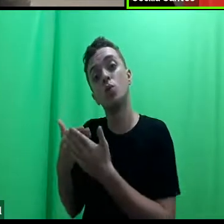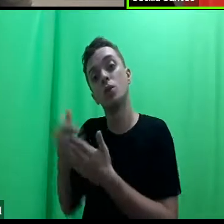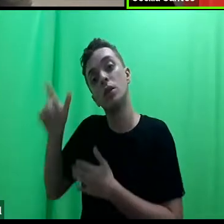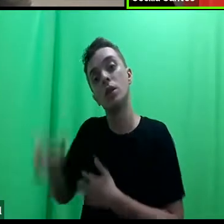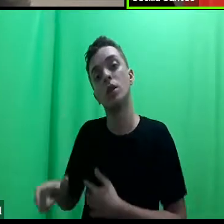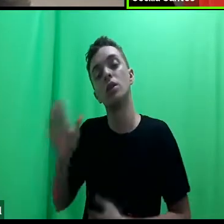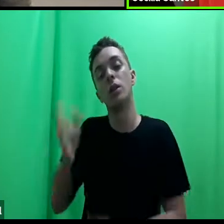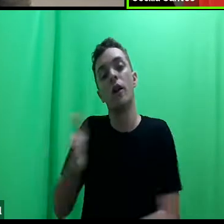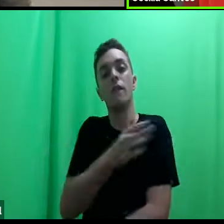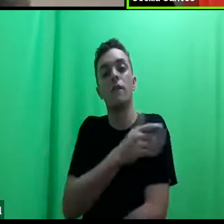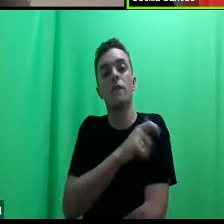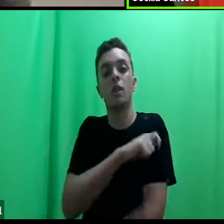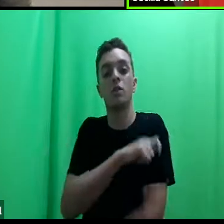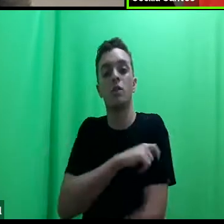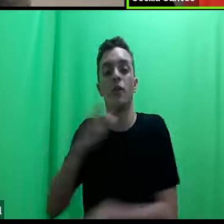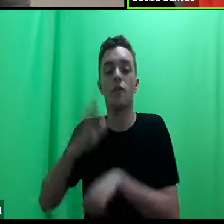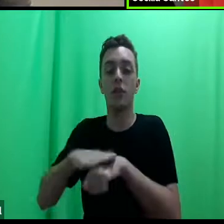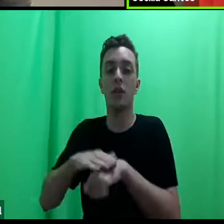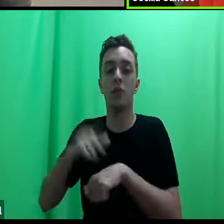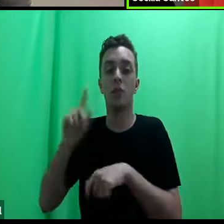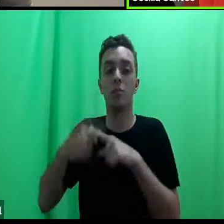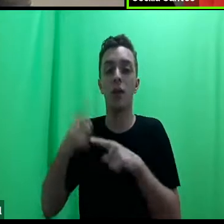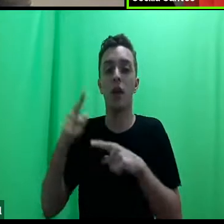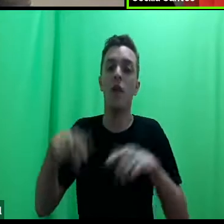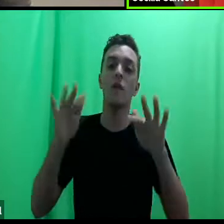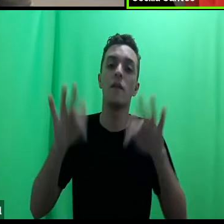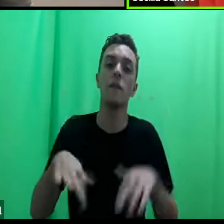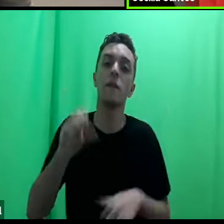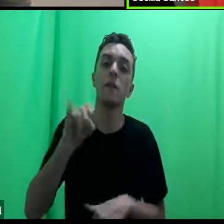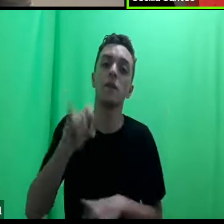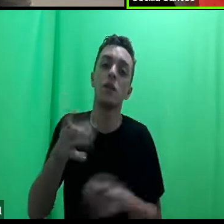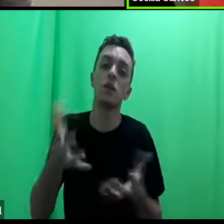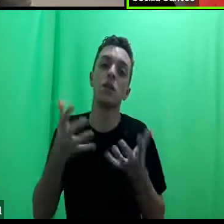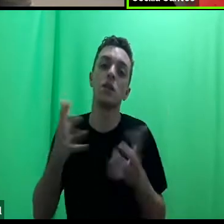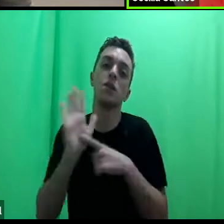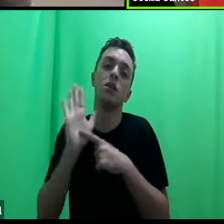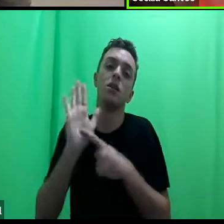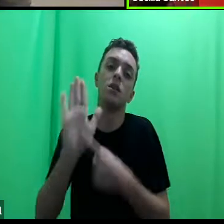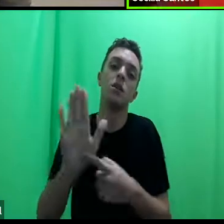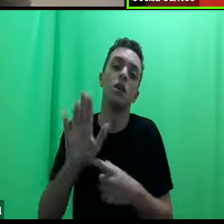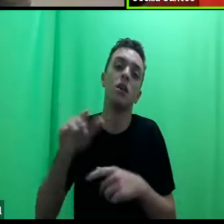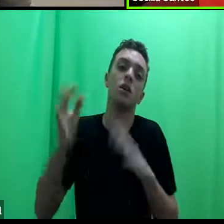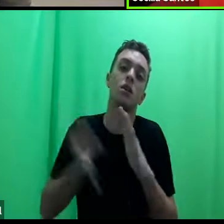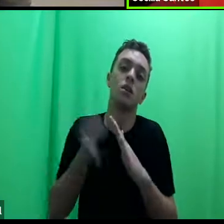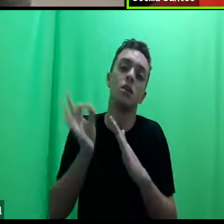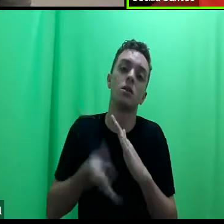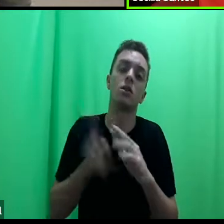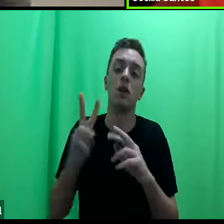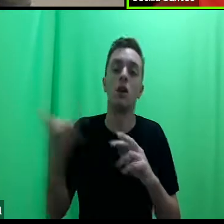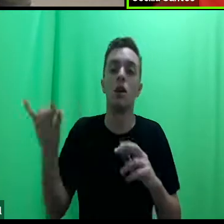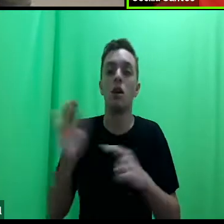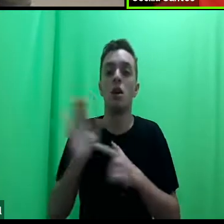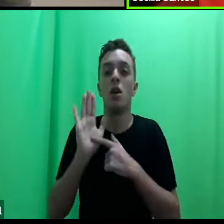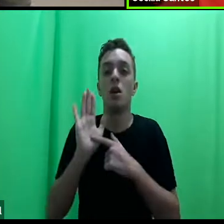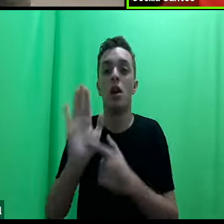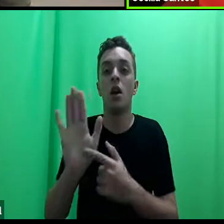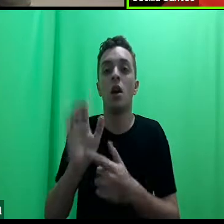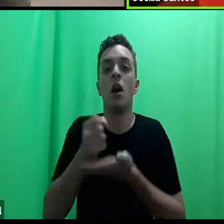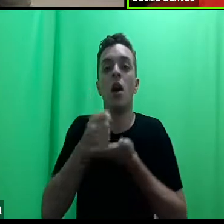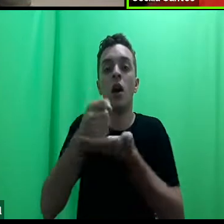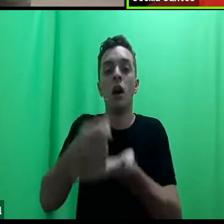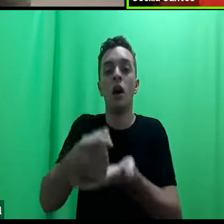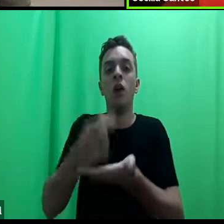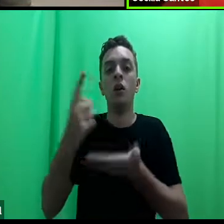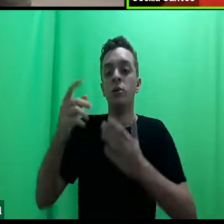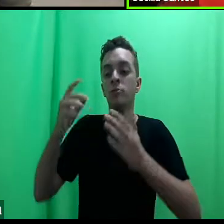resultado. Não, se você quiser mostrar que as clínicas vão levar para uma advocacia